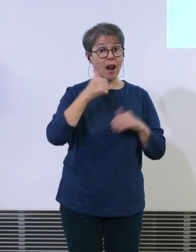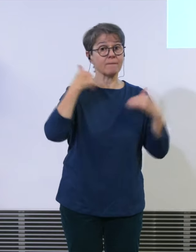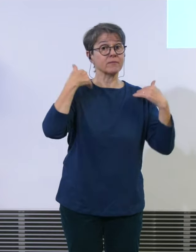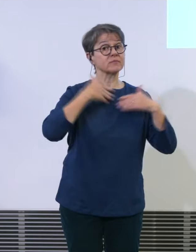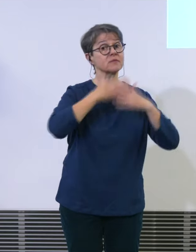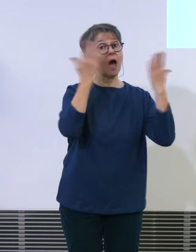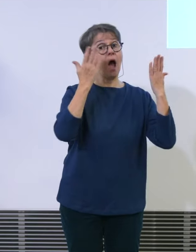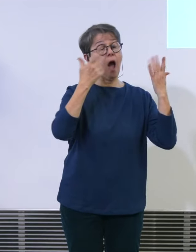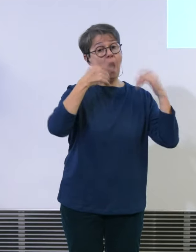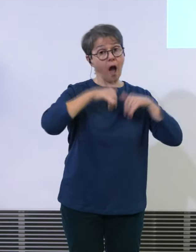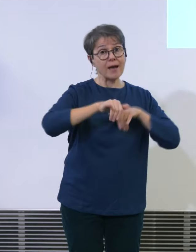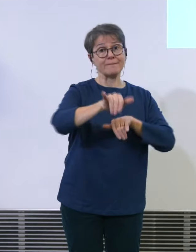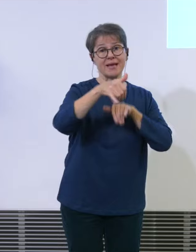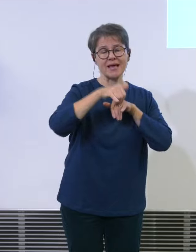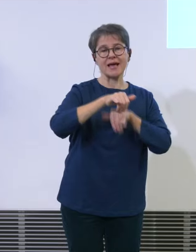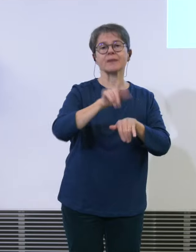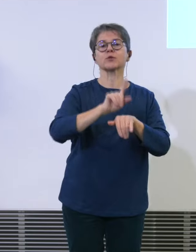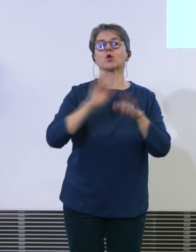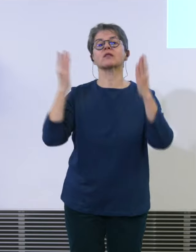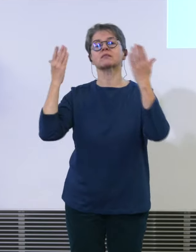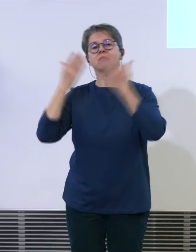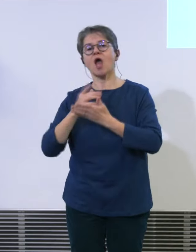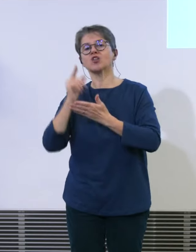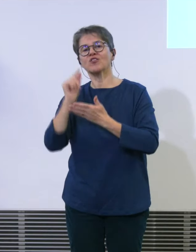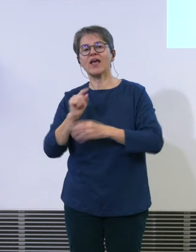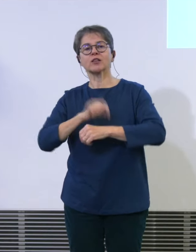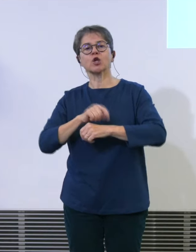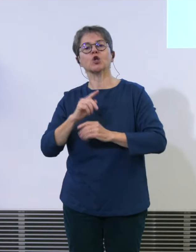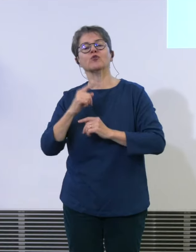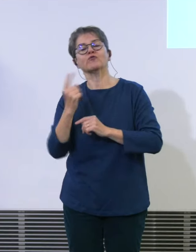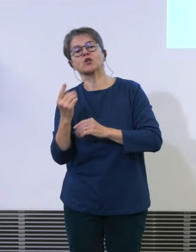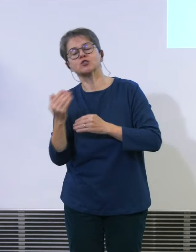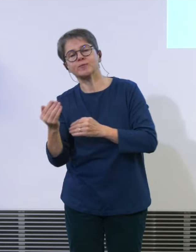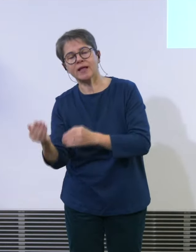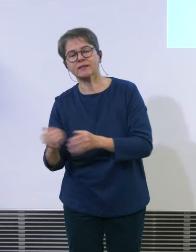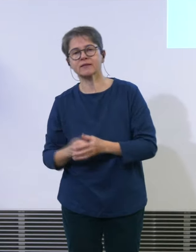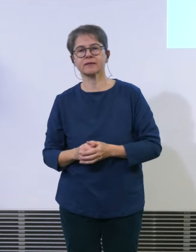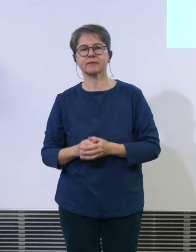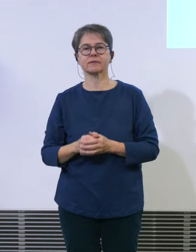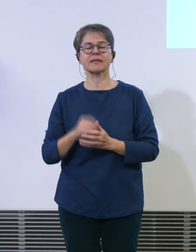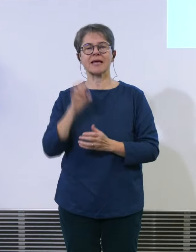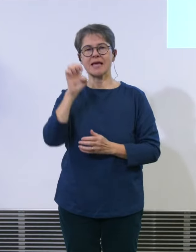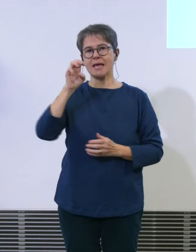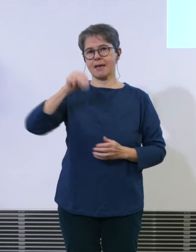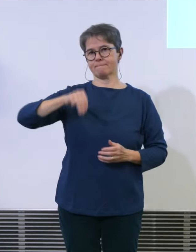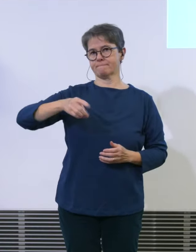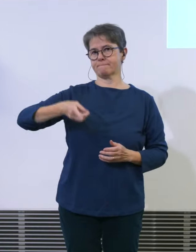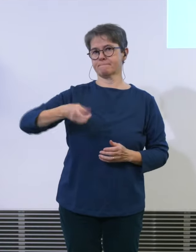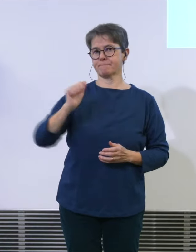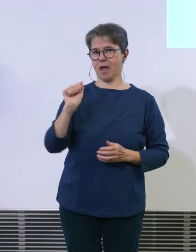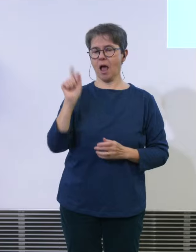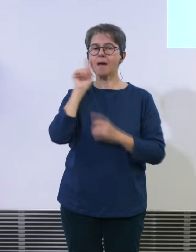nachtruhe verbessern es gibt berechnungen der EMPA die zeigen dass über den ganzen kanton betrachtet